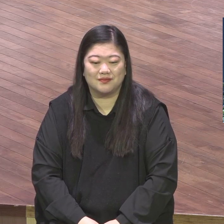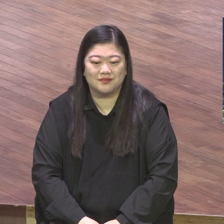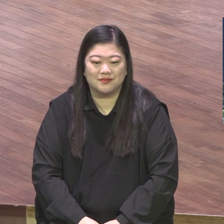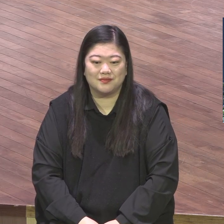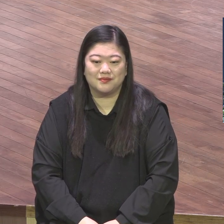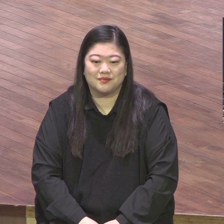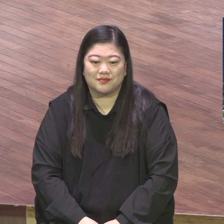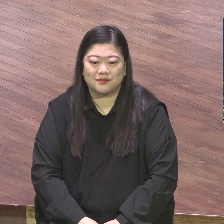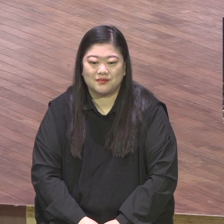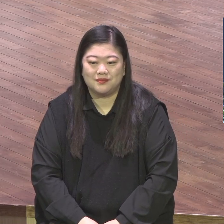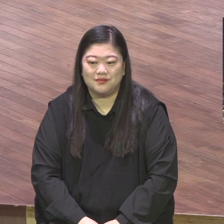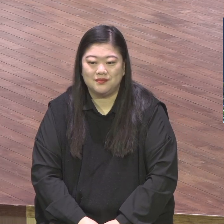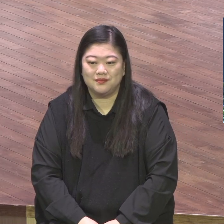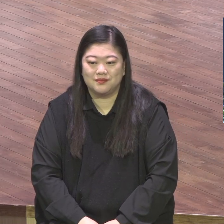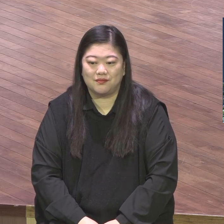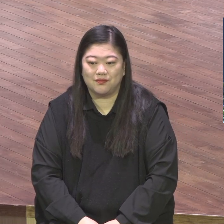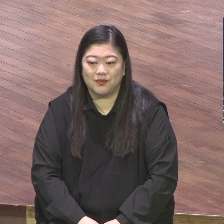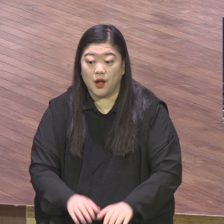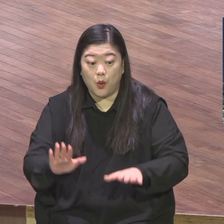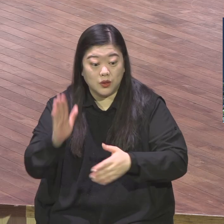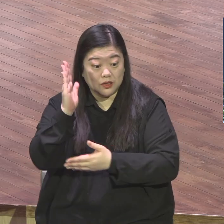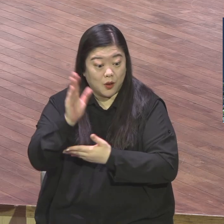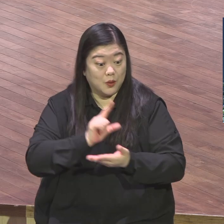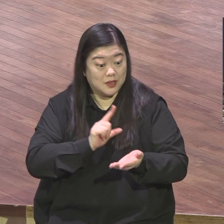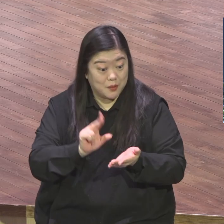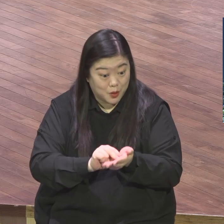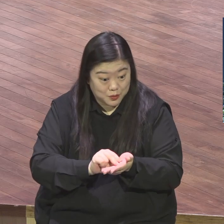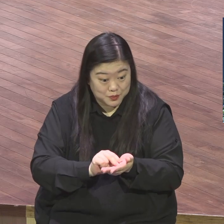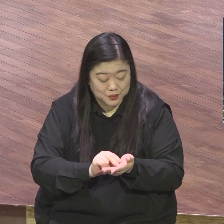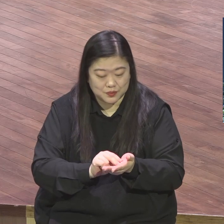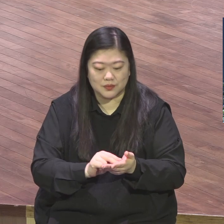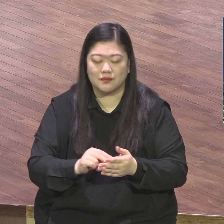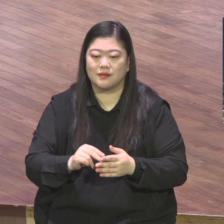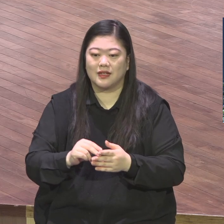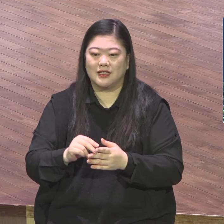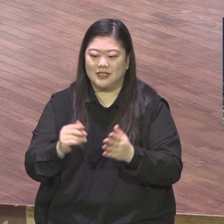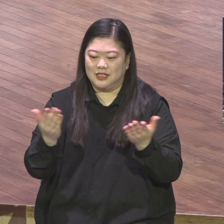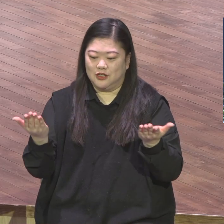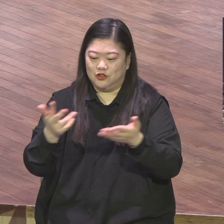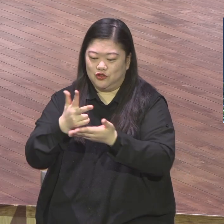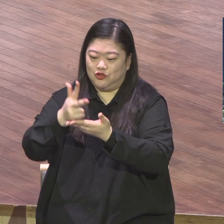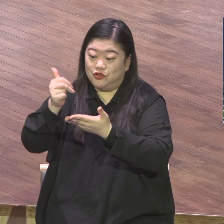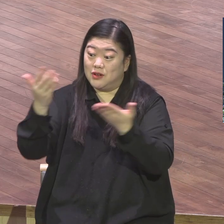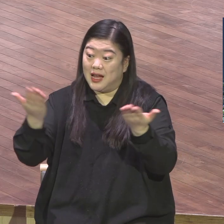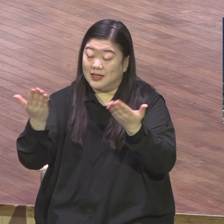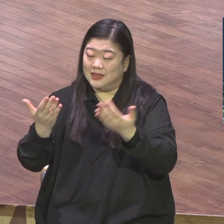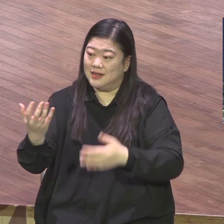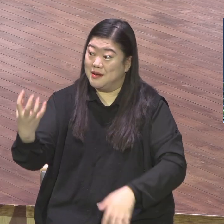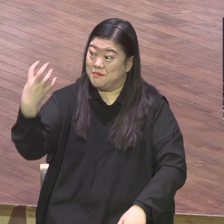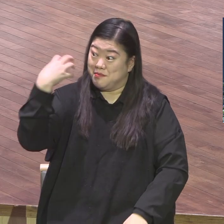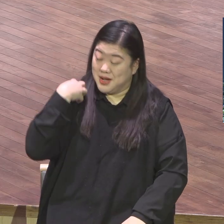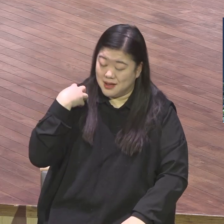오늘 제목이 뭐예요? 기뻄이 가득 차지 않습니까? 기뻄이 가득 차야 된다.